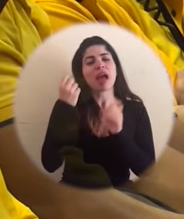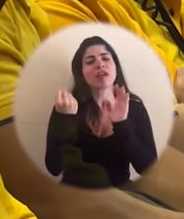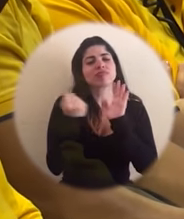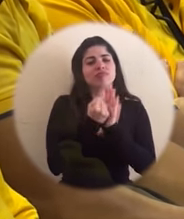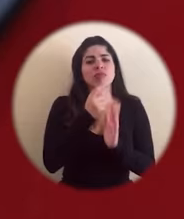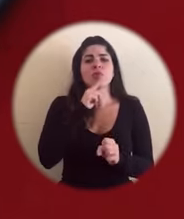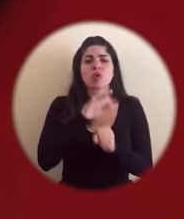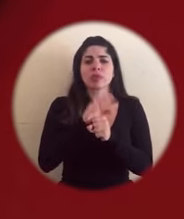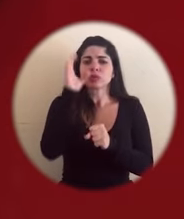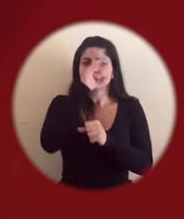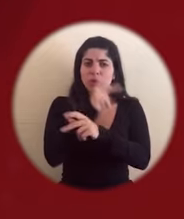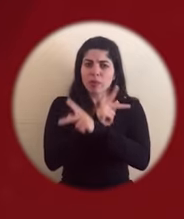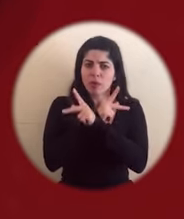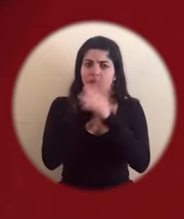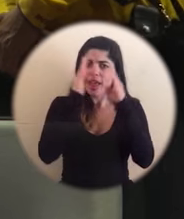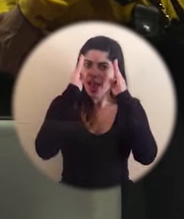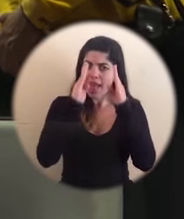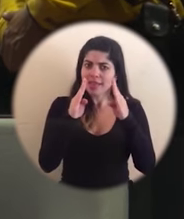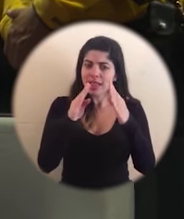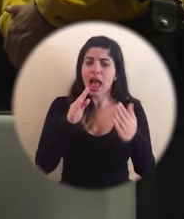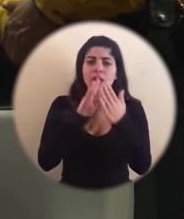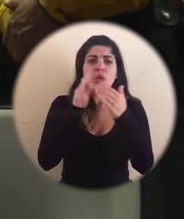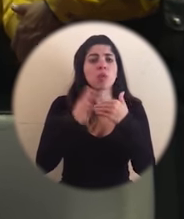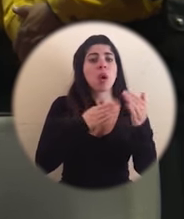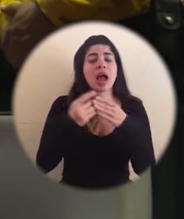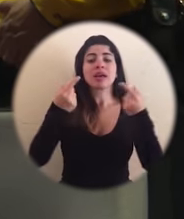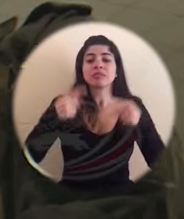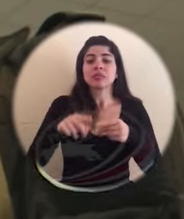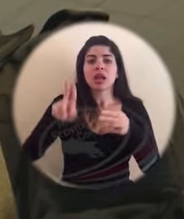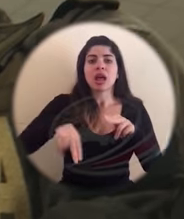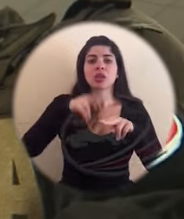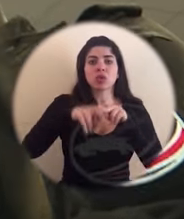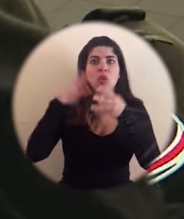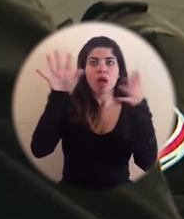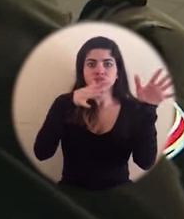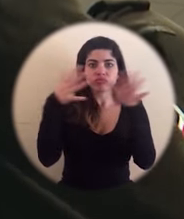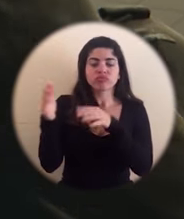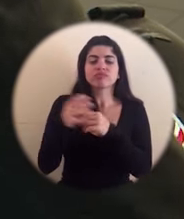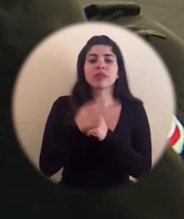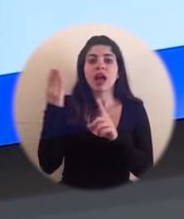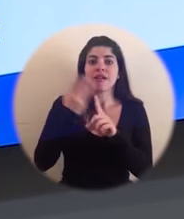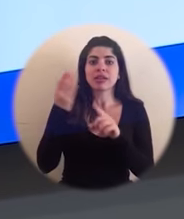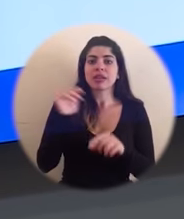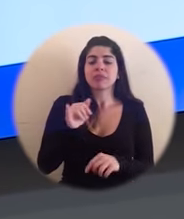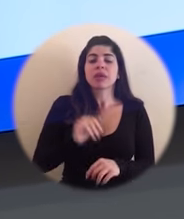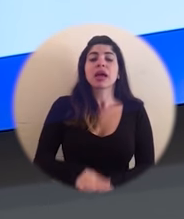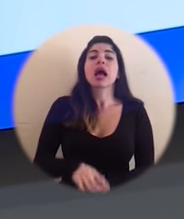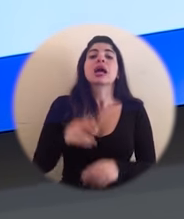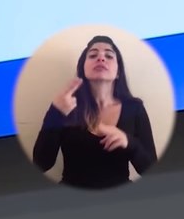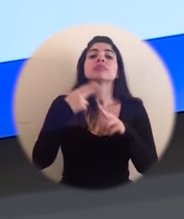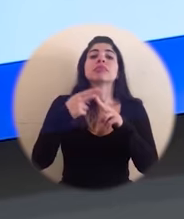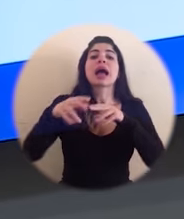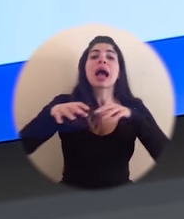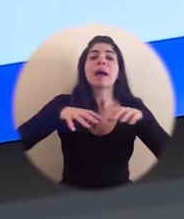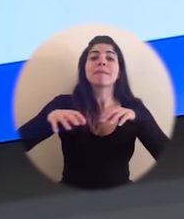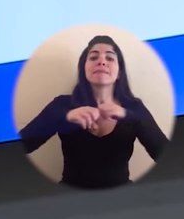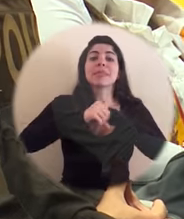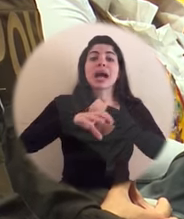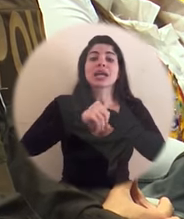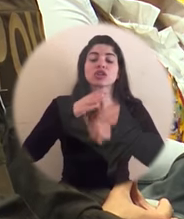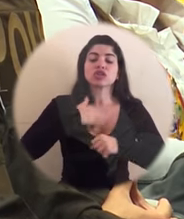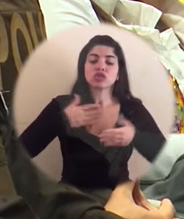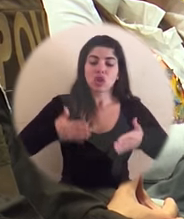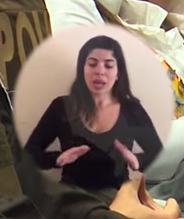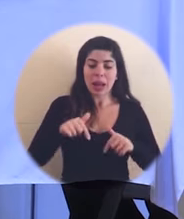compromiso de protección y atención ante los impactos de eventos naturales. También se activó la campaña Yo nací en este país,